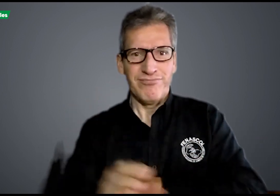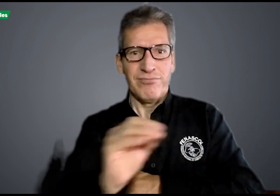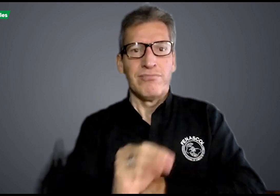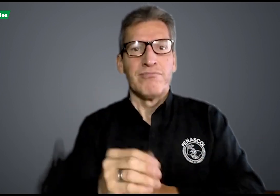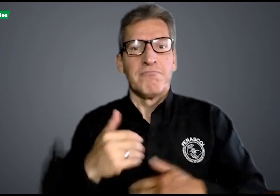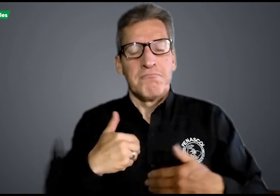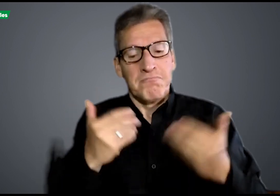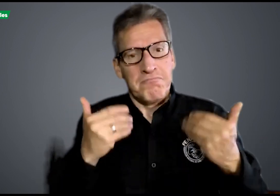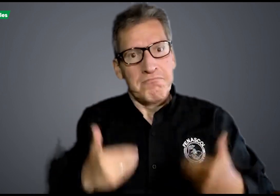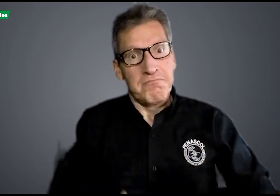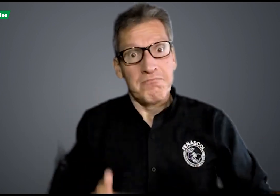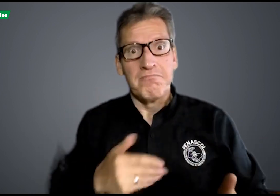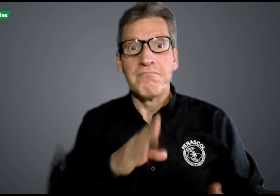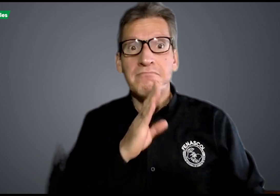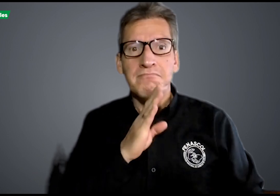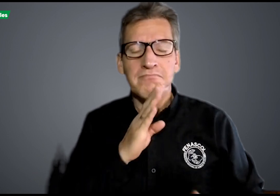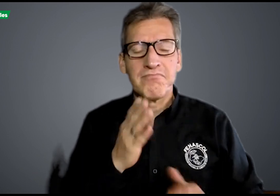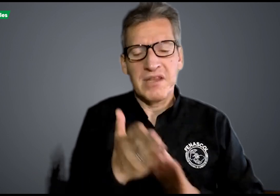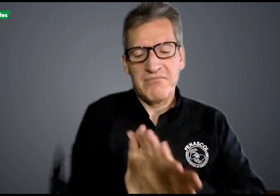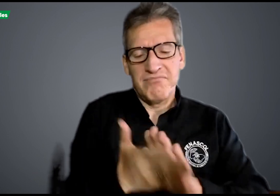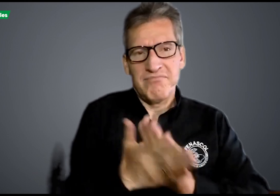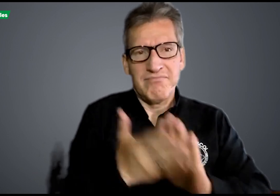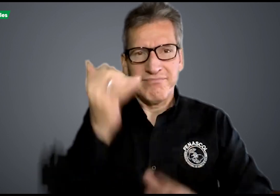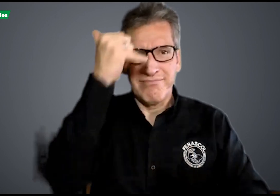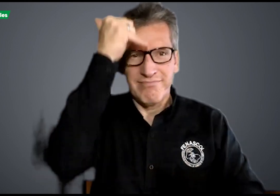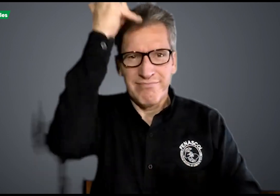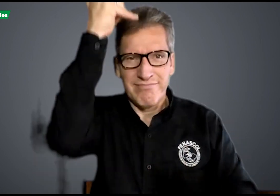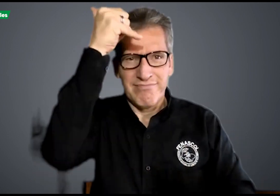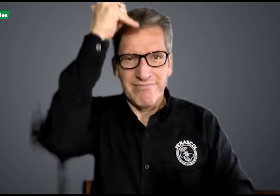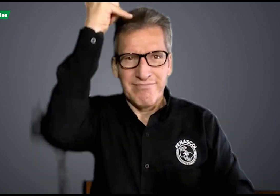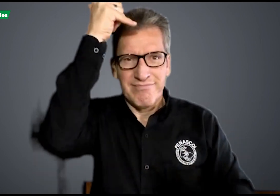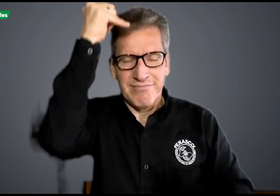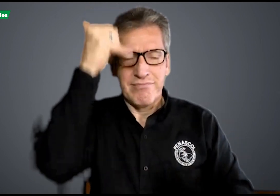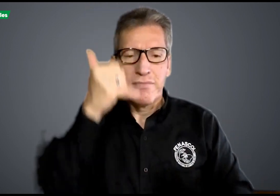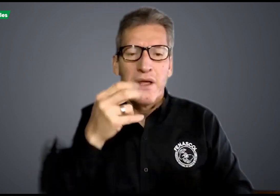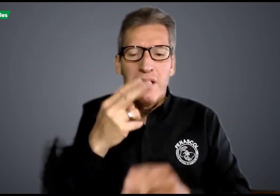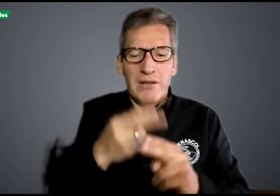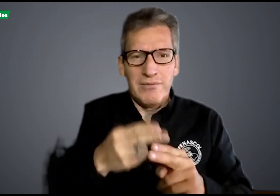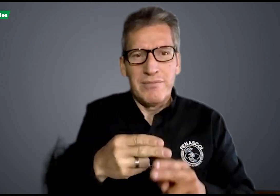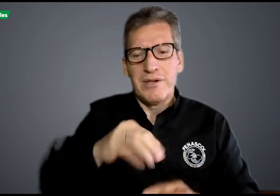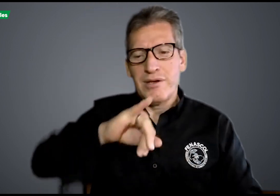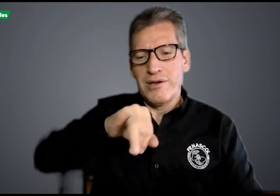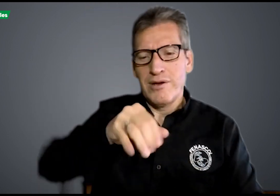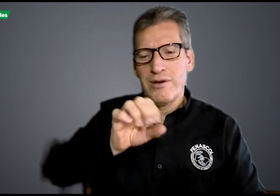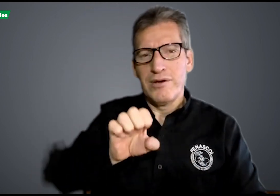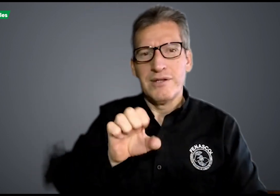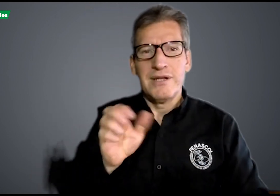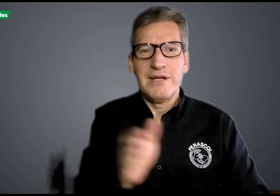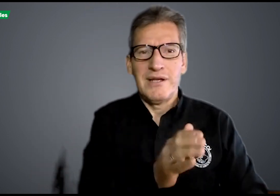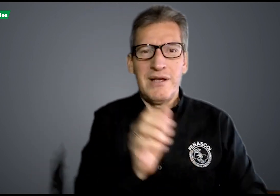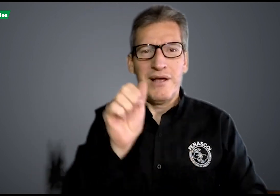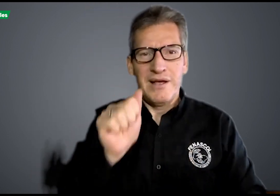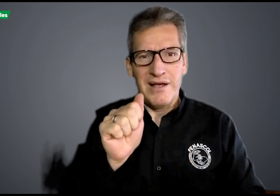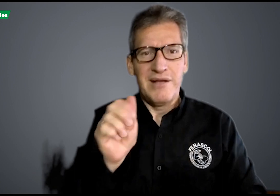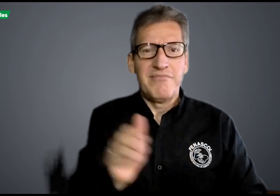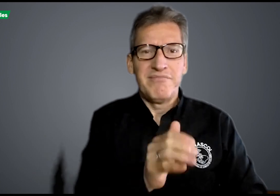sordas del país. Me presento, mi seña es esta y mi nombre es José Leal.